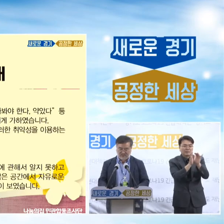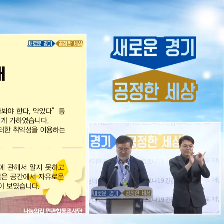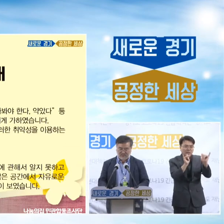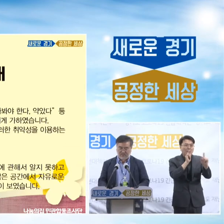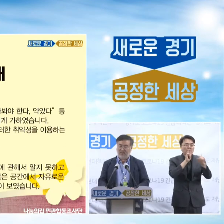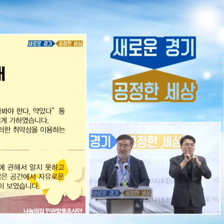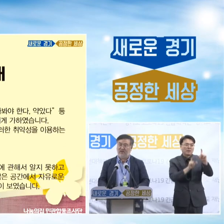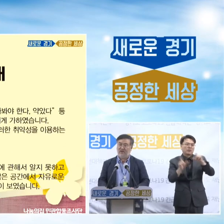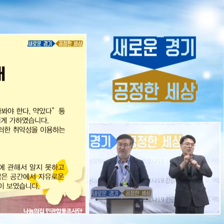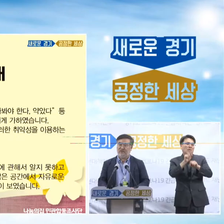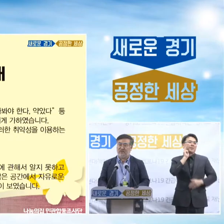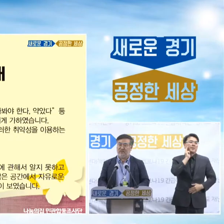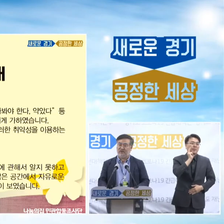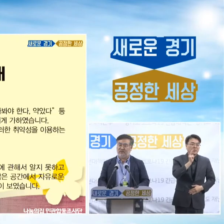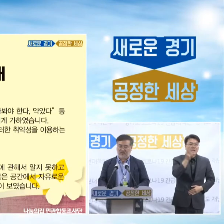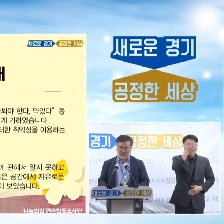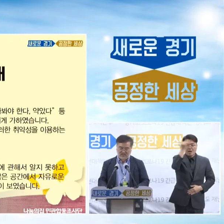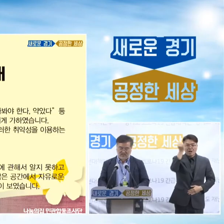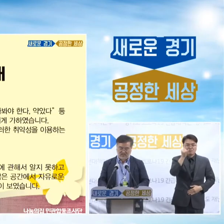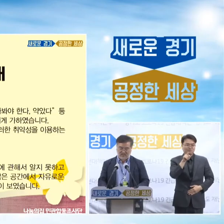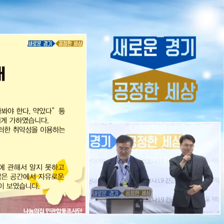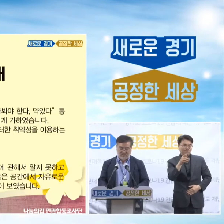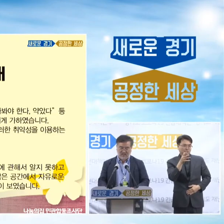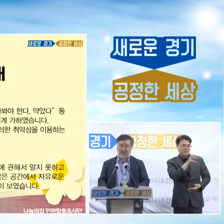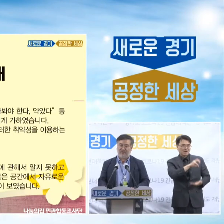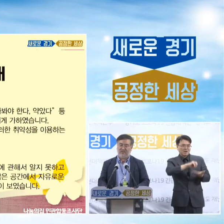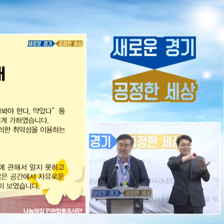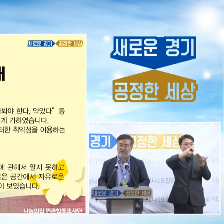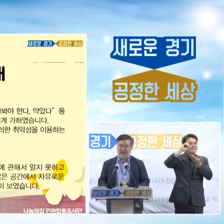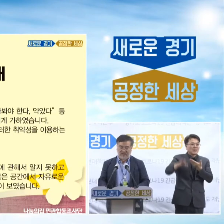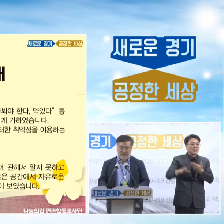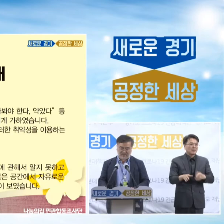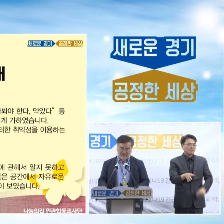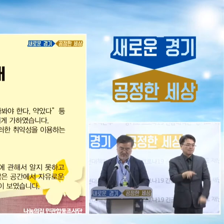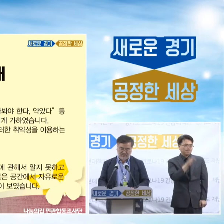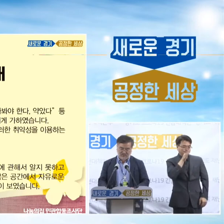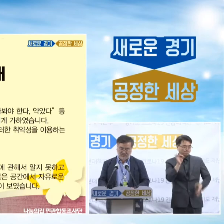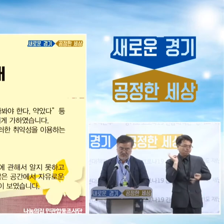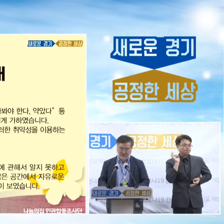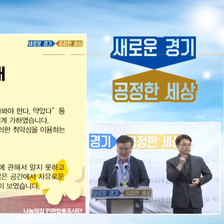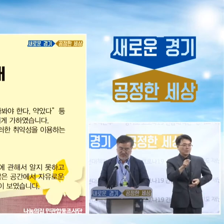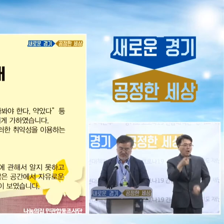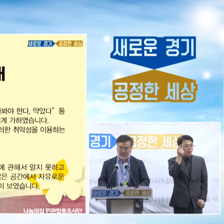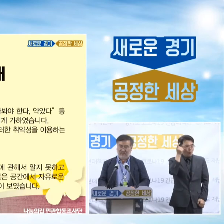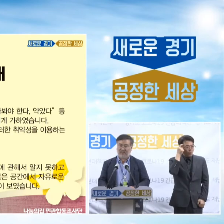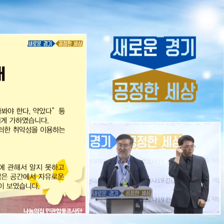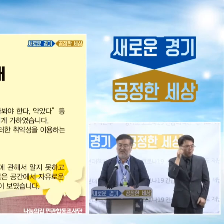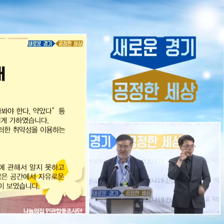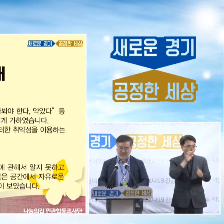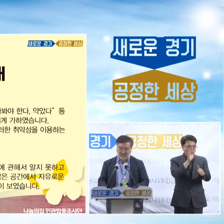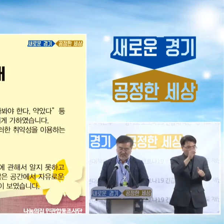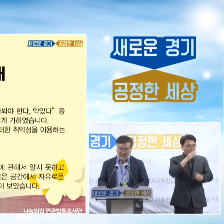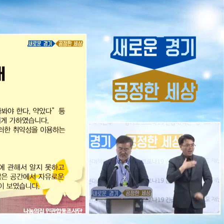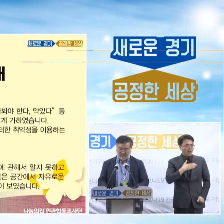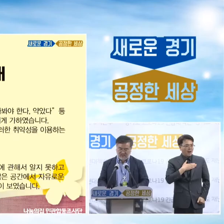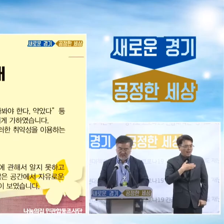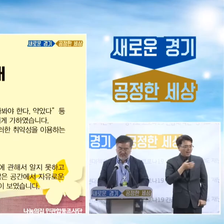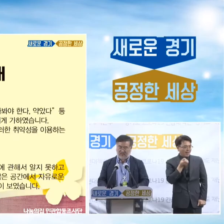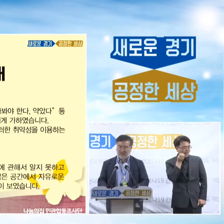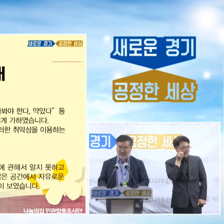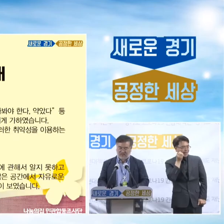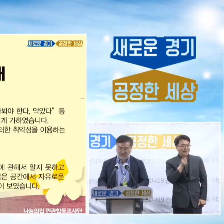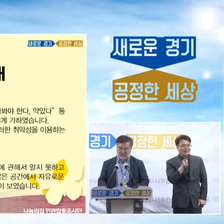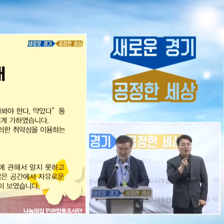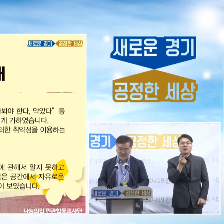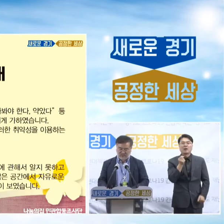심합니다. 할머니가 다 버린다. 가만히 좀 있어 왜 이래. 혼나봐야 한다. 야 같다. 이러한